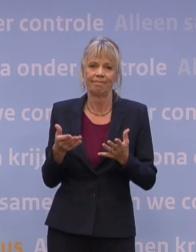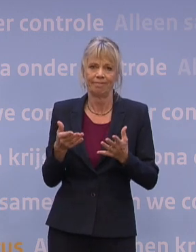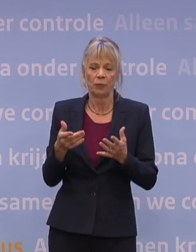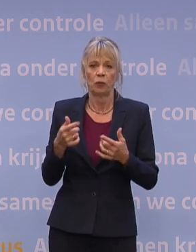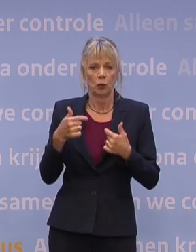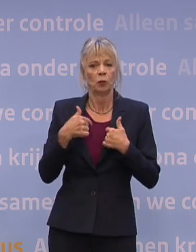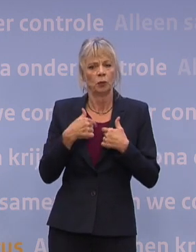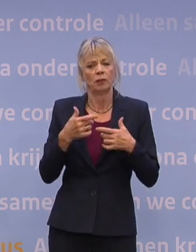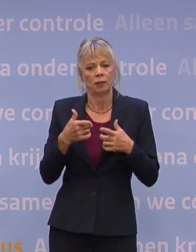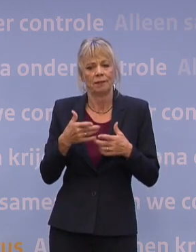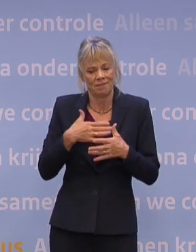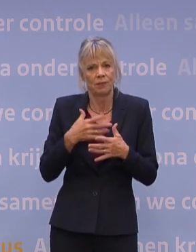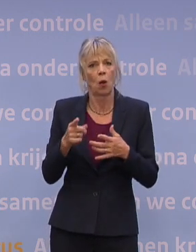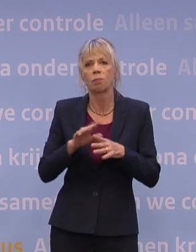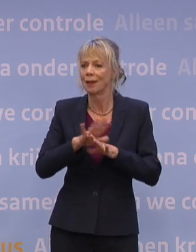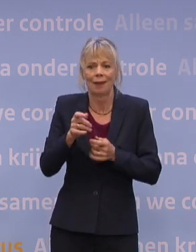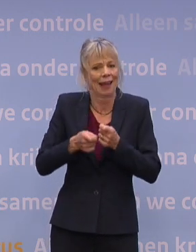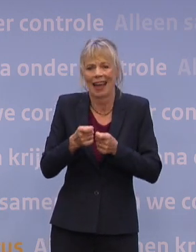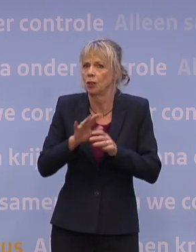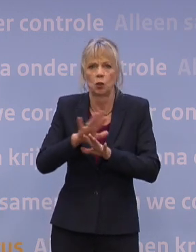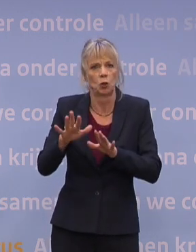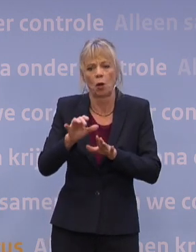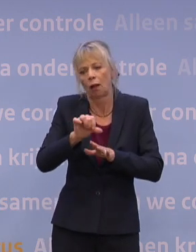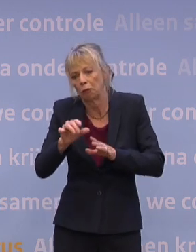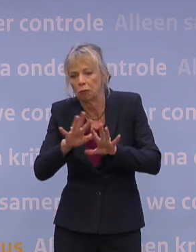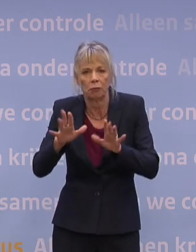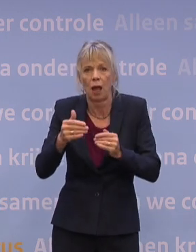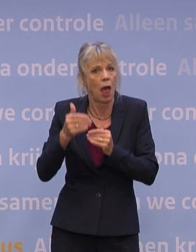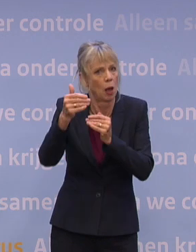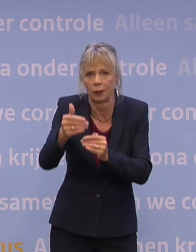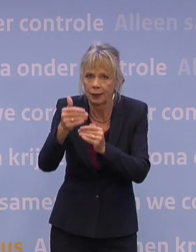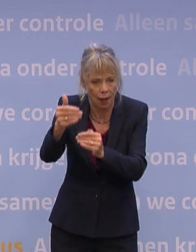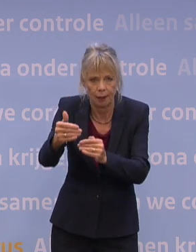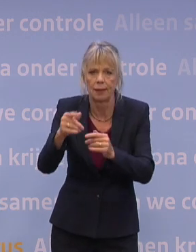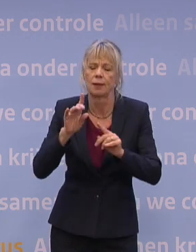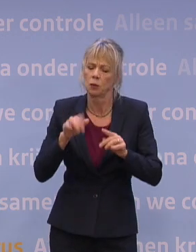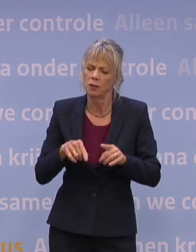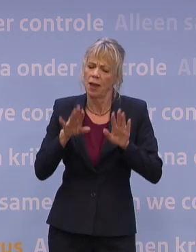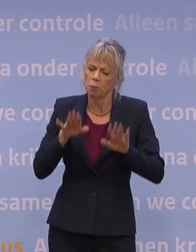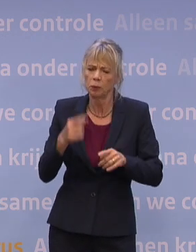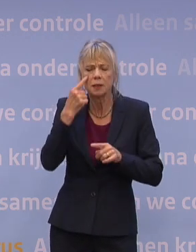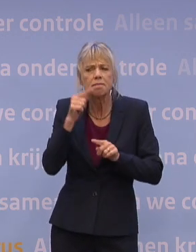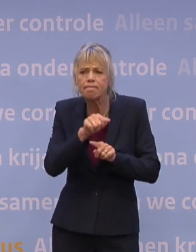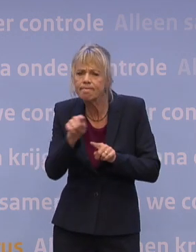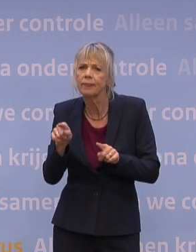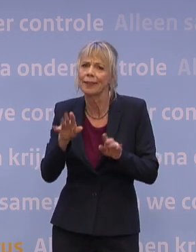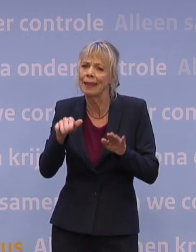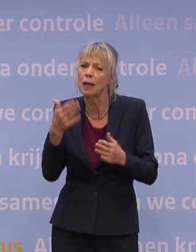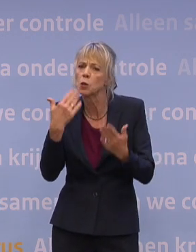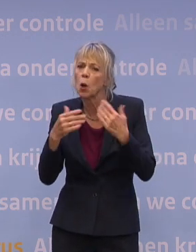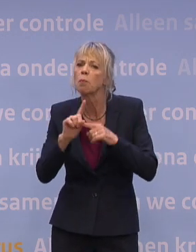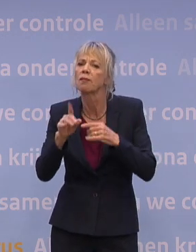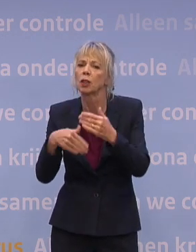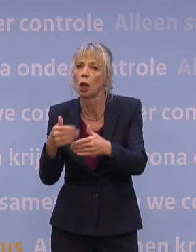worden uitgesteld. En dat betekent wel, nou ja, dat is een extra reden om heel alert te zijn net na de zomer op wat er weer gaat gebeuren. Want een